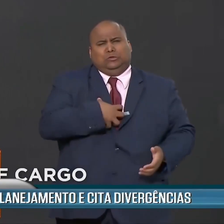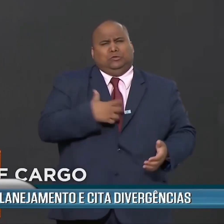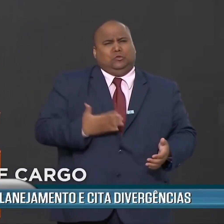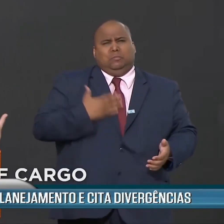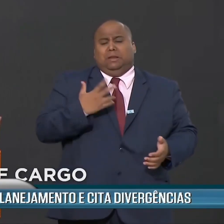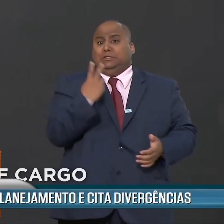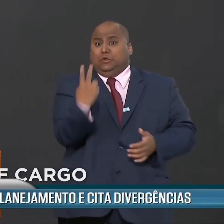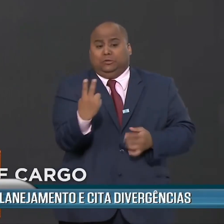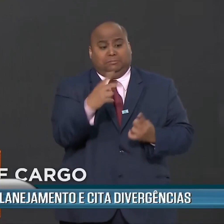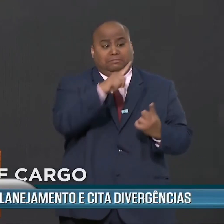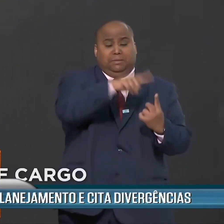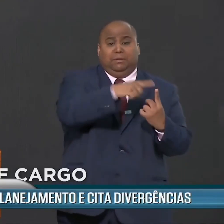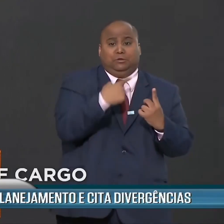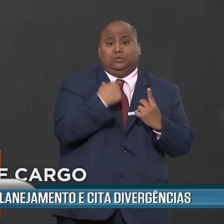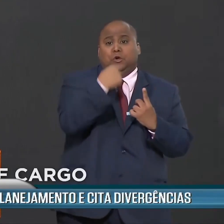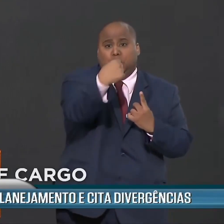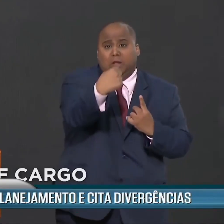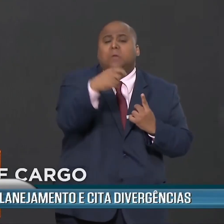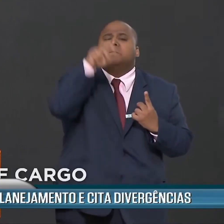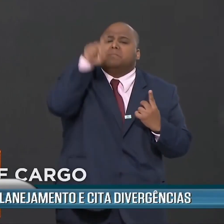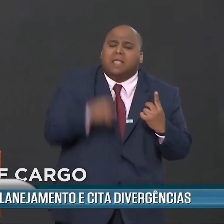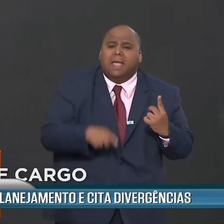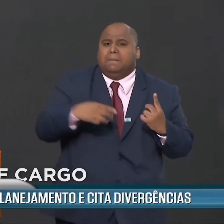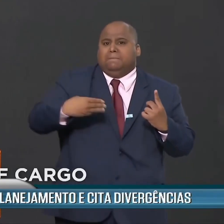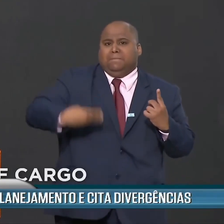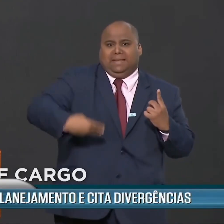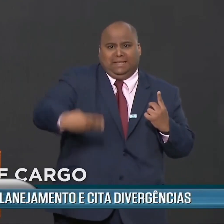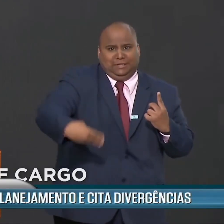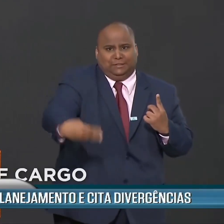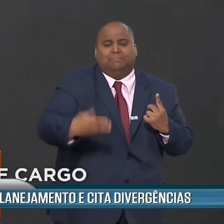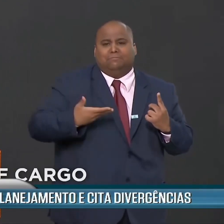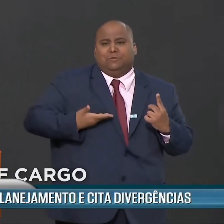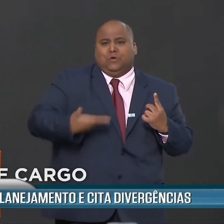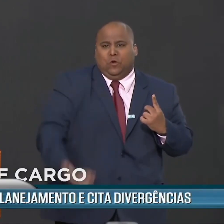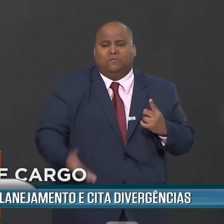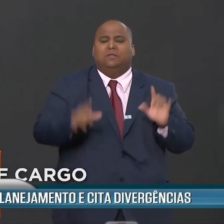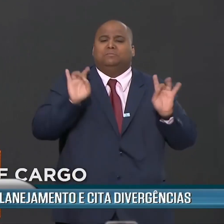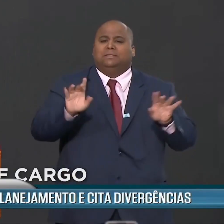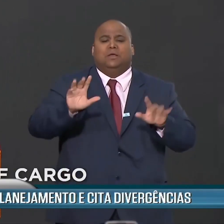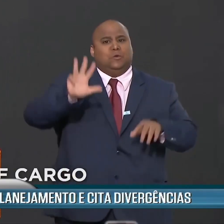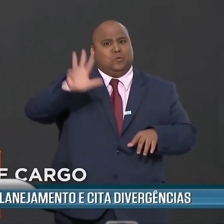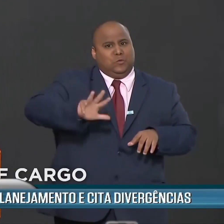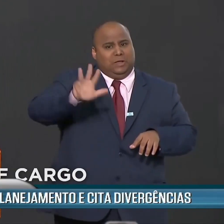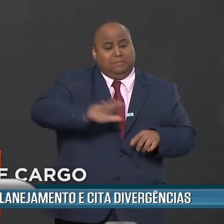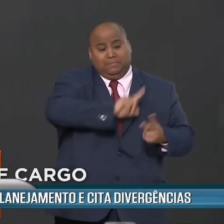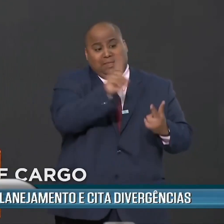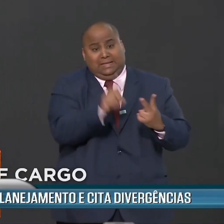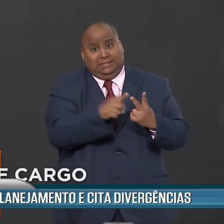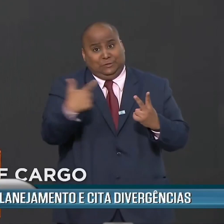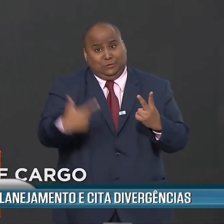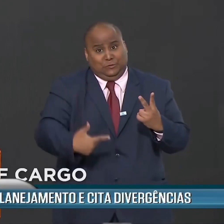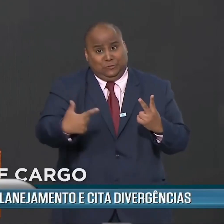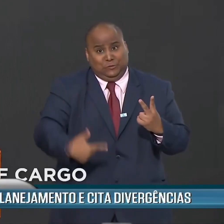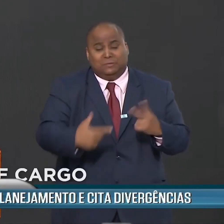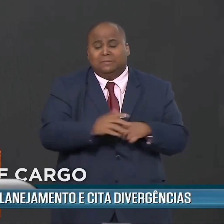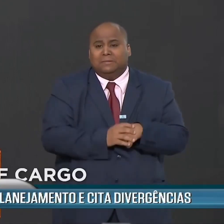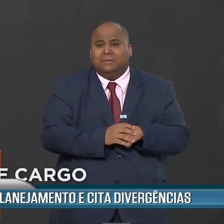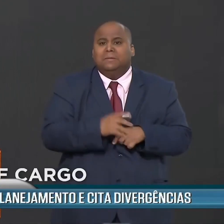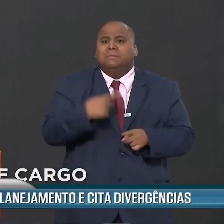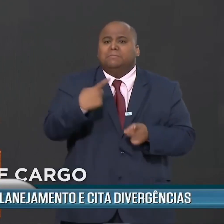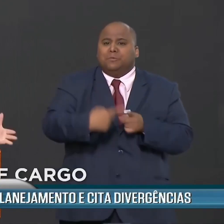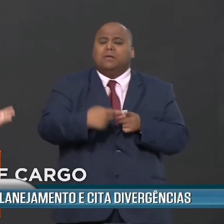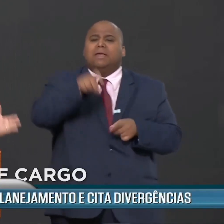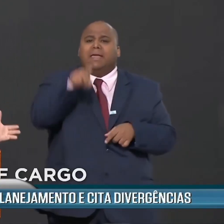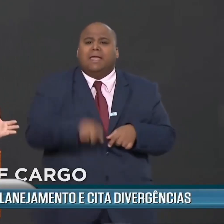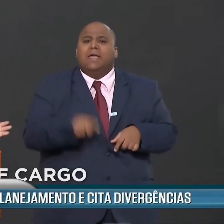Primeiro, porque fui escolhida para ser ministra, um convite especial do presidente. E segundo, porque fui parar